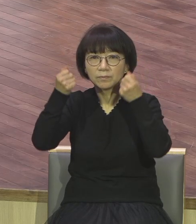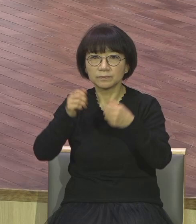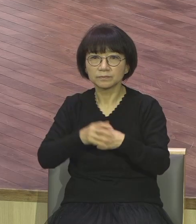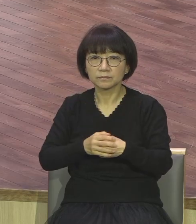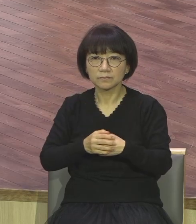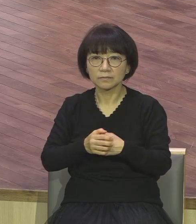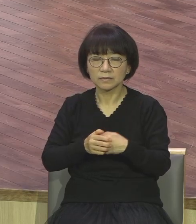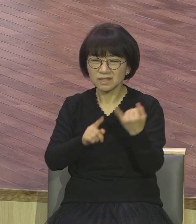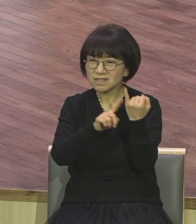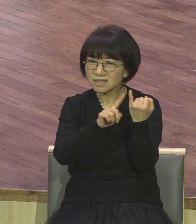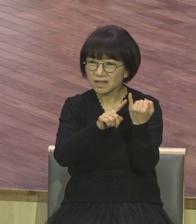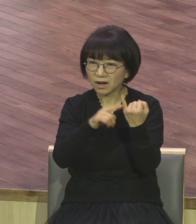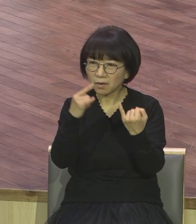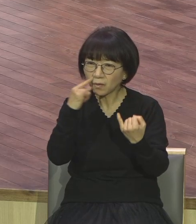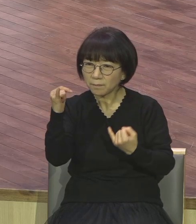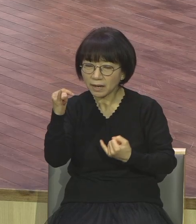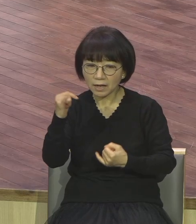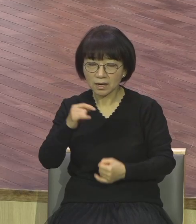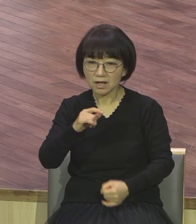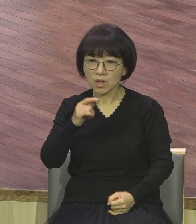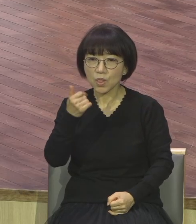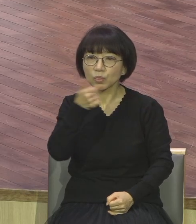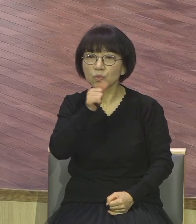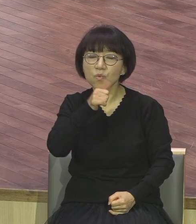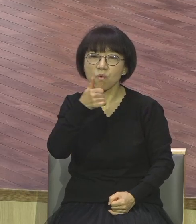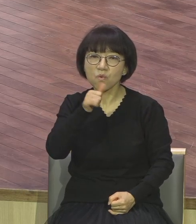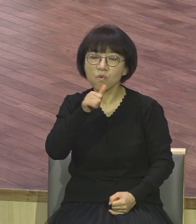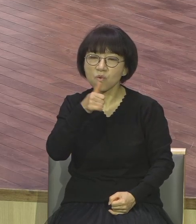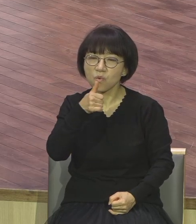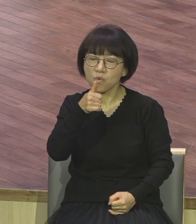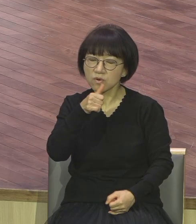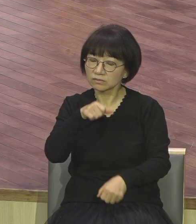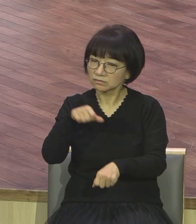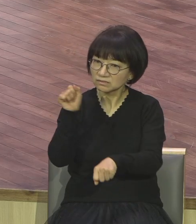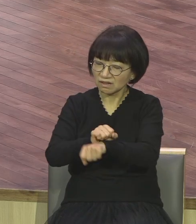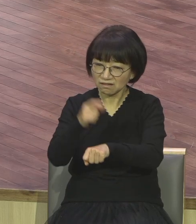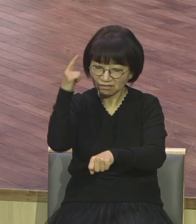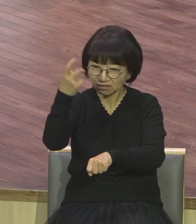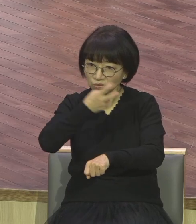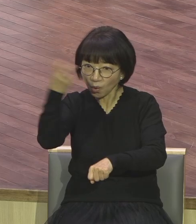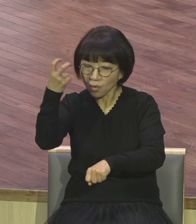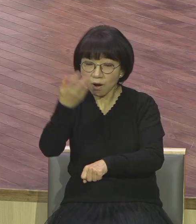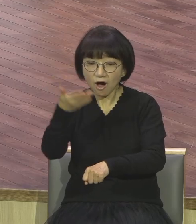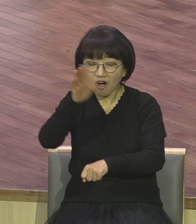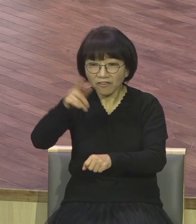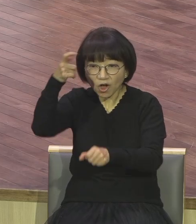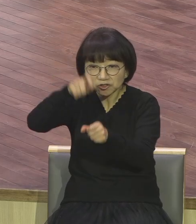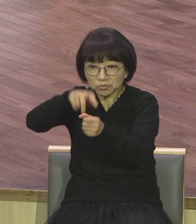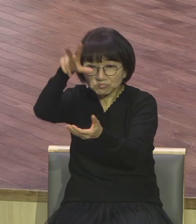대학원 나온 아주 최고의 엘리트에요 엘리트 뭐합니까 영적 문제 걸려버리니까 사단에 잡혀버리니까